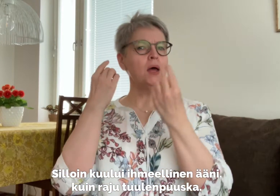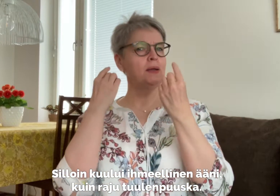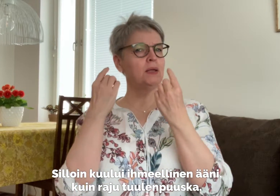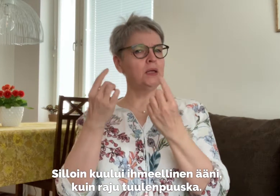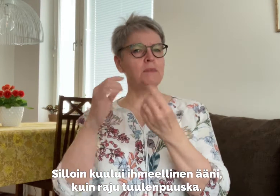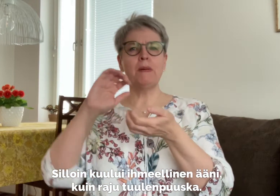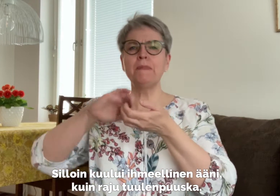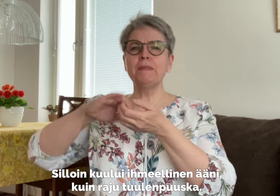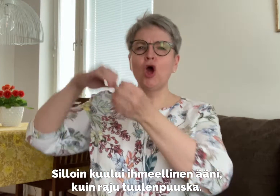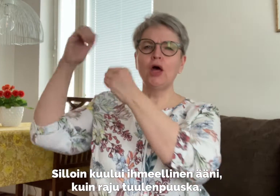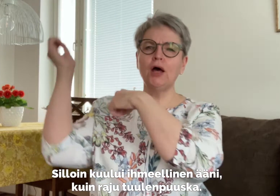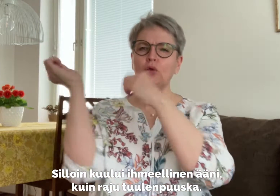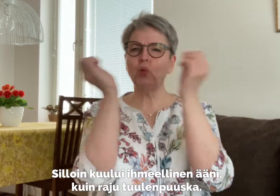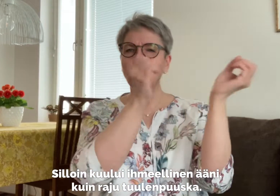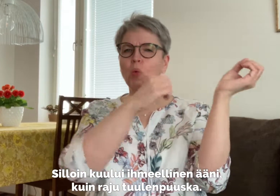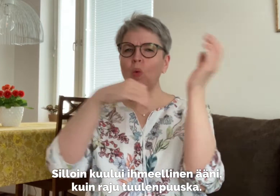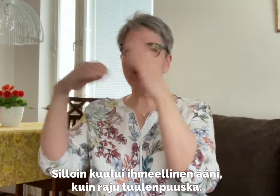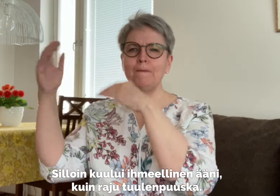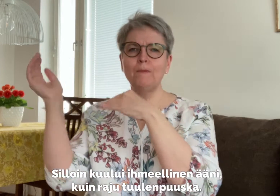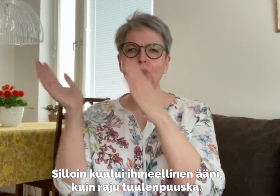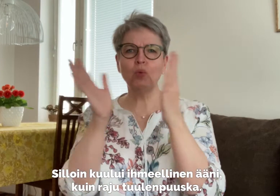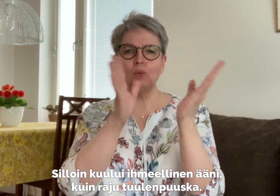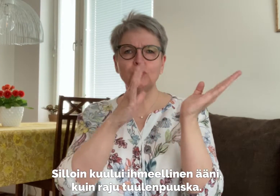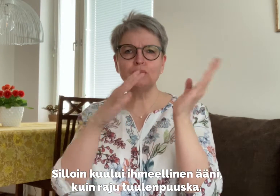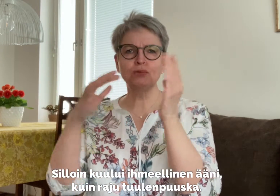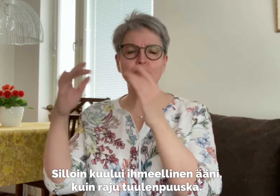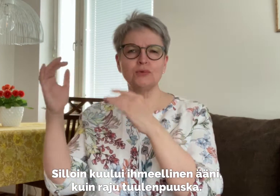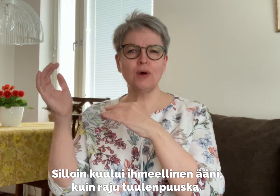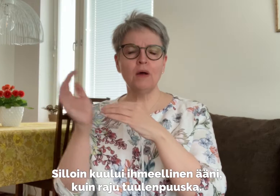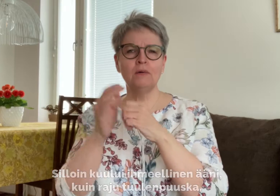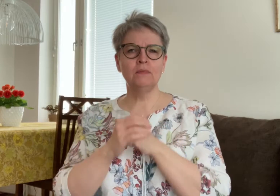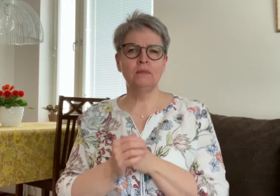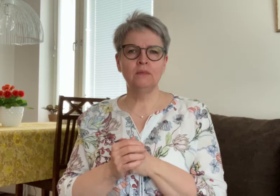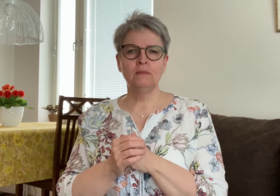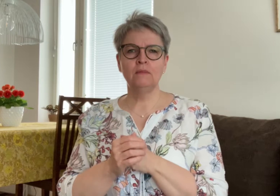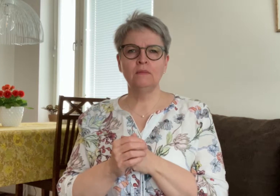Silloin kuului ihmeellinen ääni kuin raju tuulen puuska.